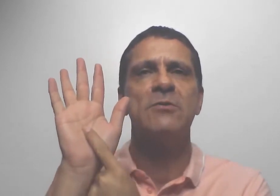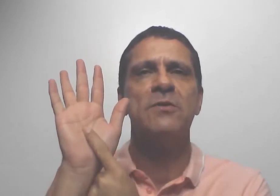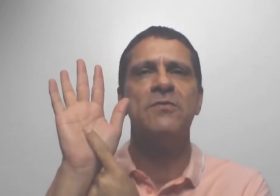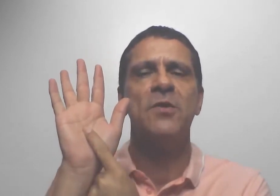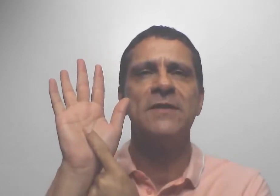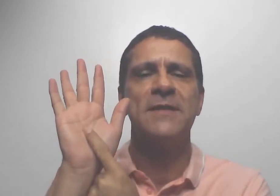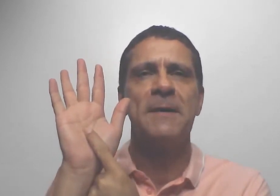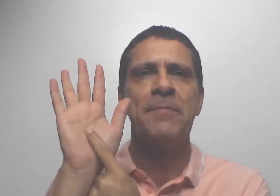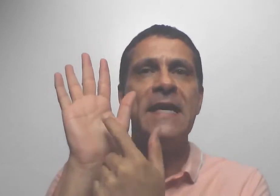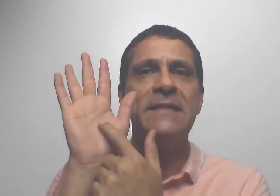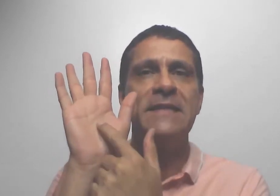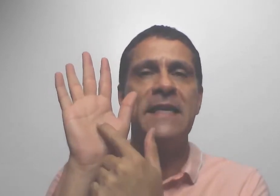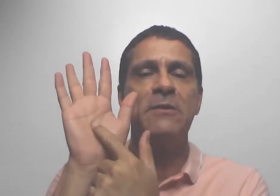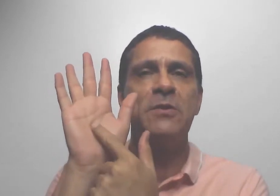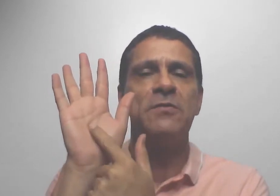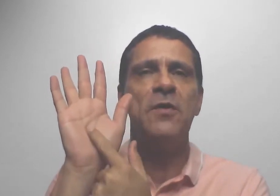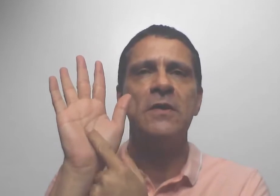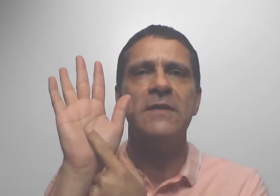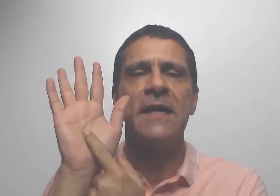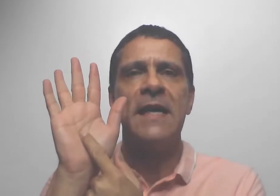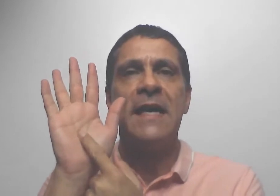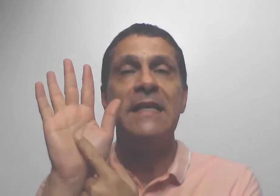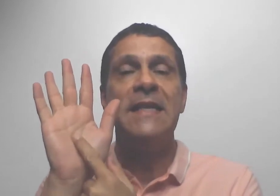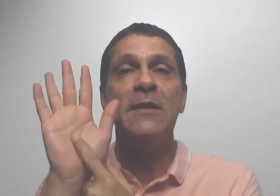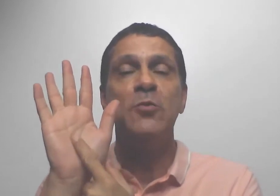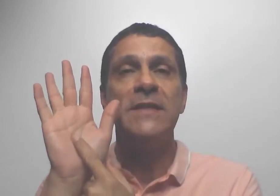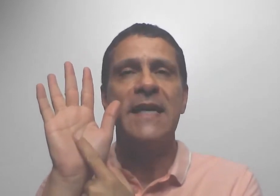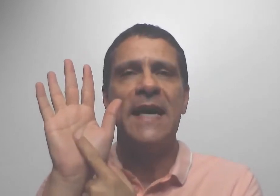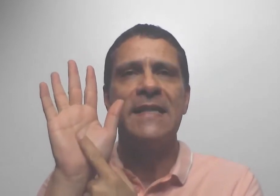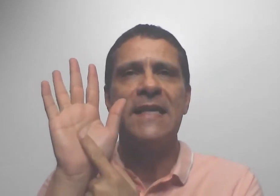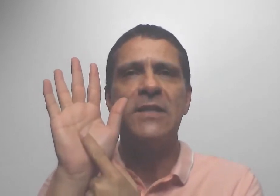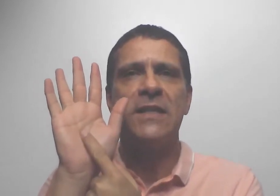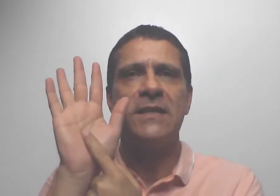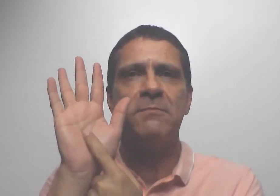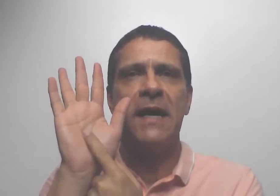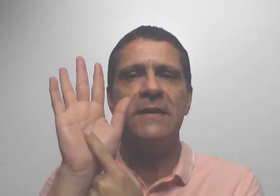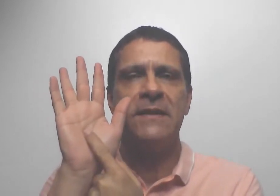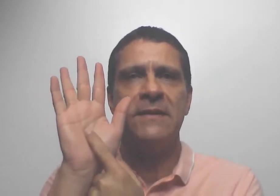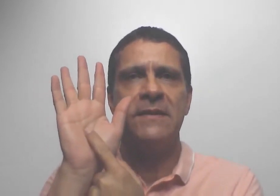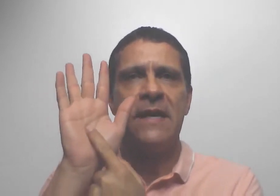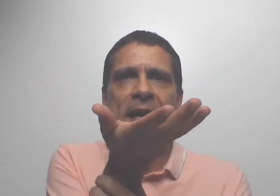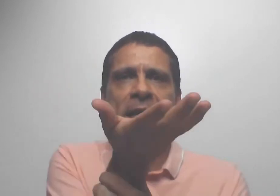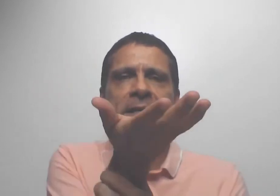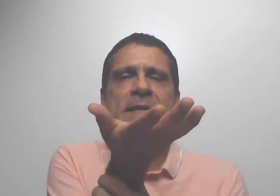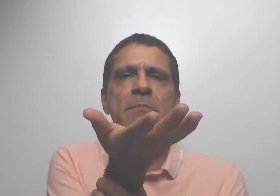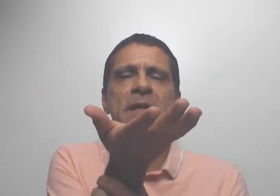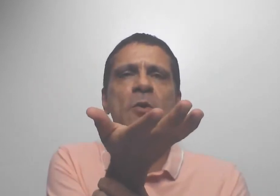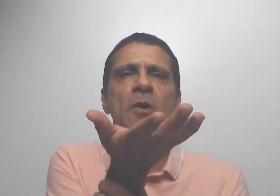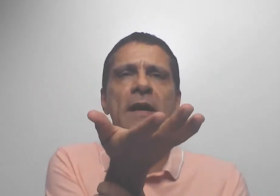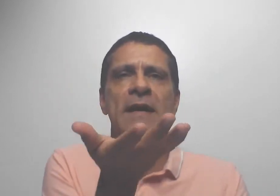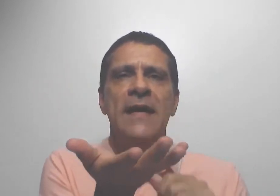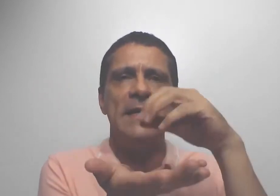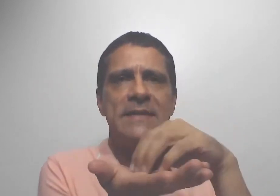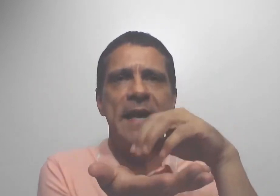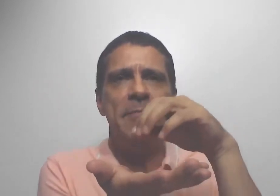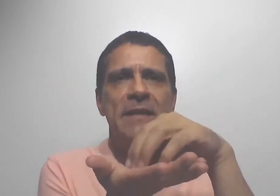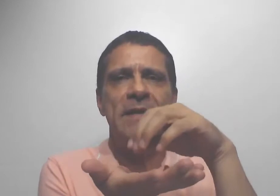centro de força. E esse centro de força, ele tem duas características básicas. Ele é recebedor, ele recebe